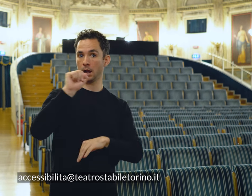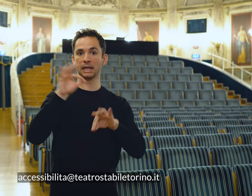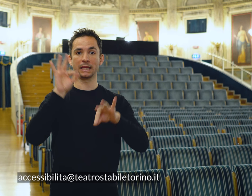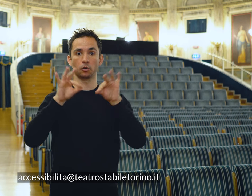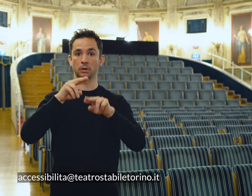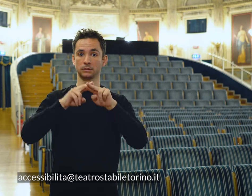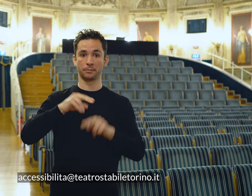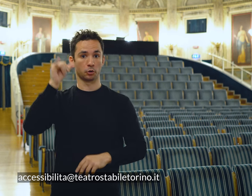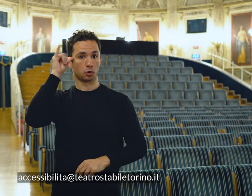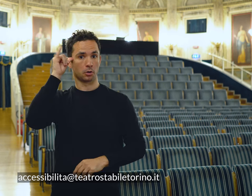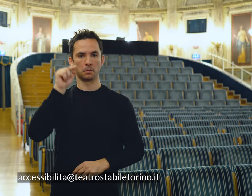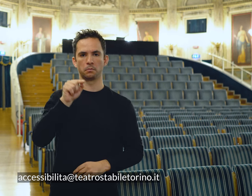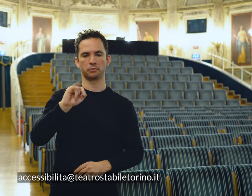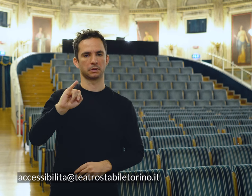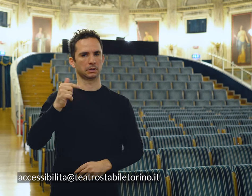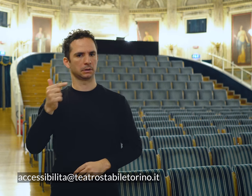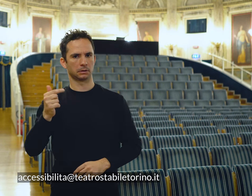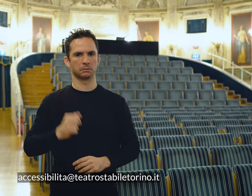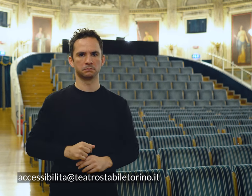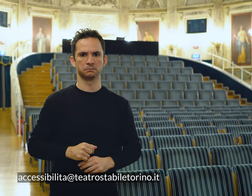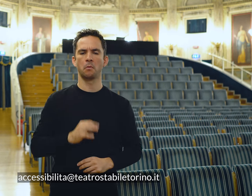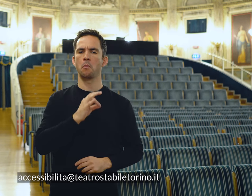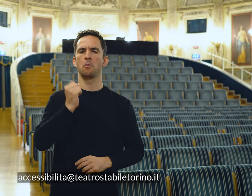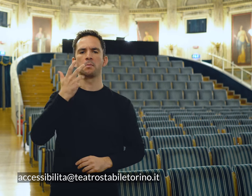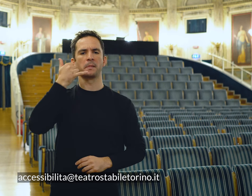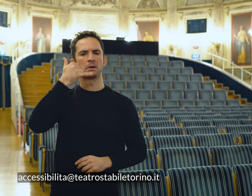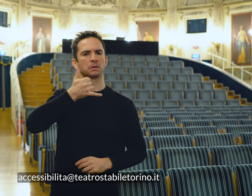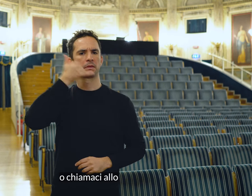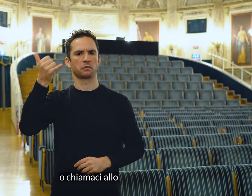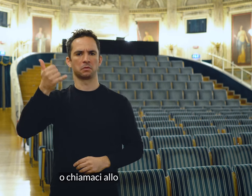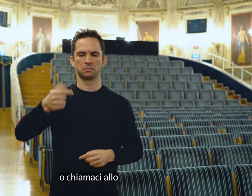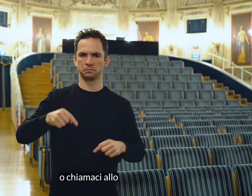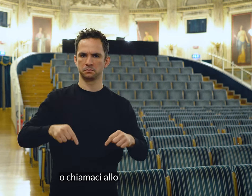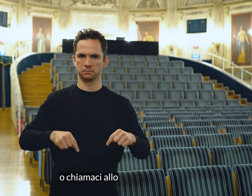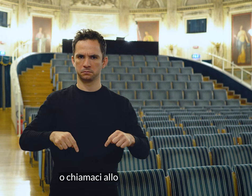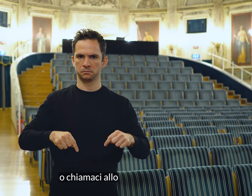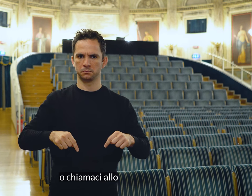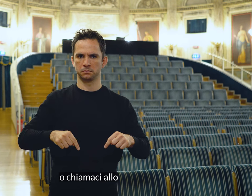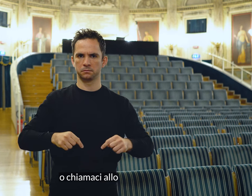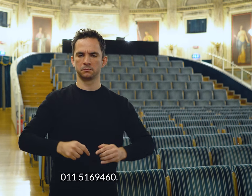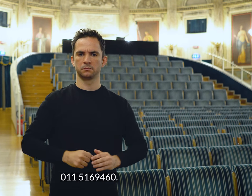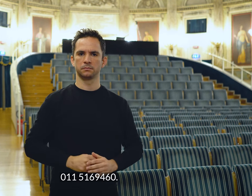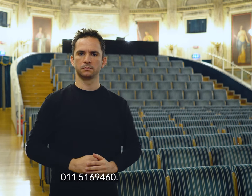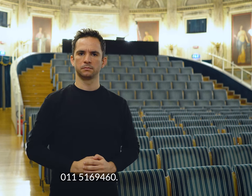accessibilità-teatrostabile-torino.it o chiamaci allo 011